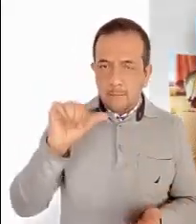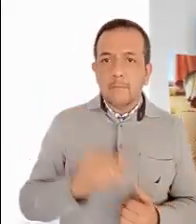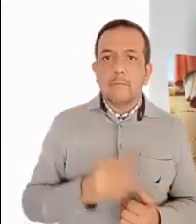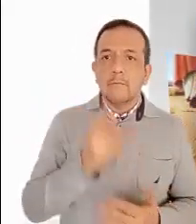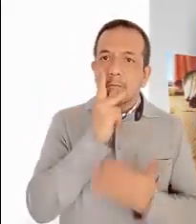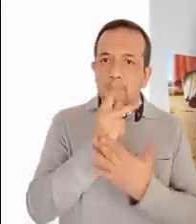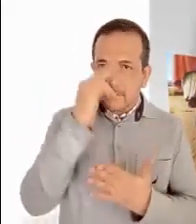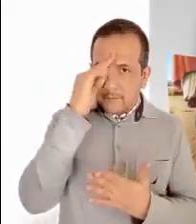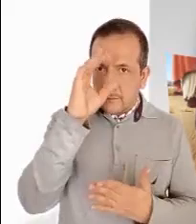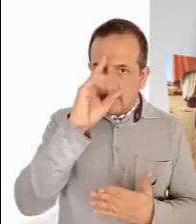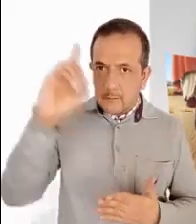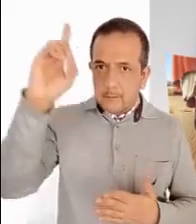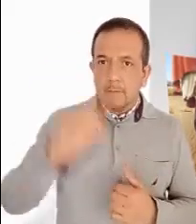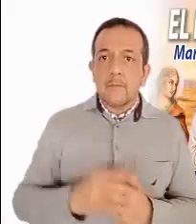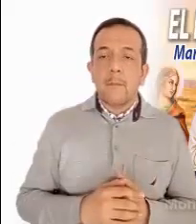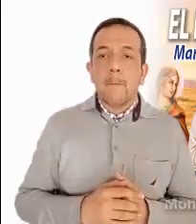Palabra del Señor